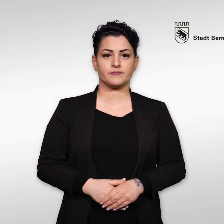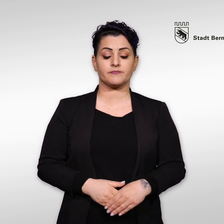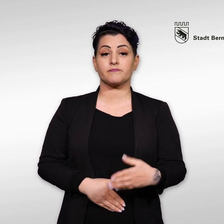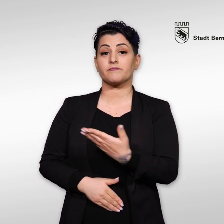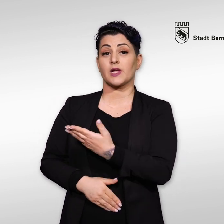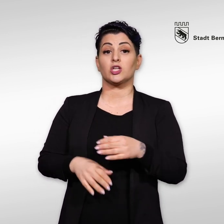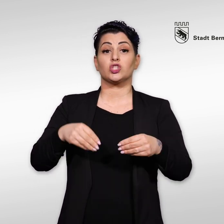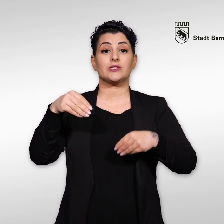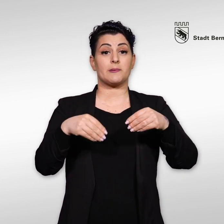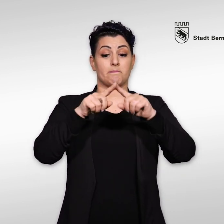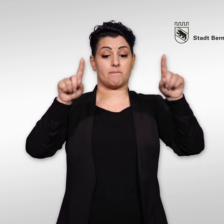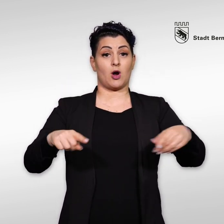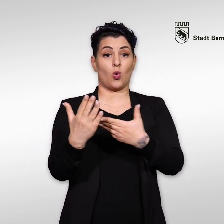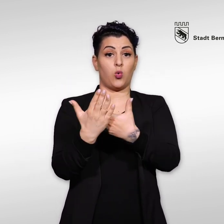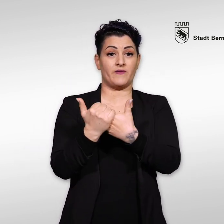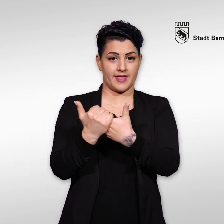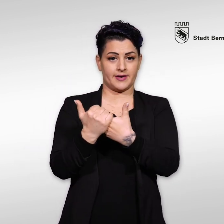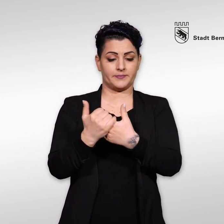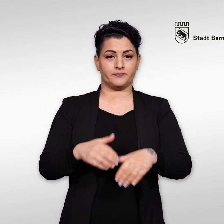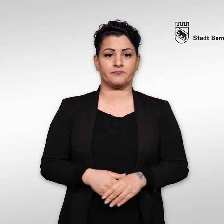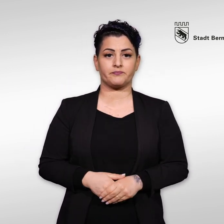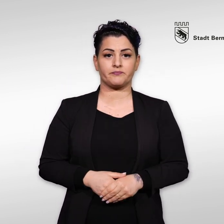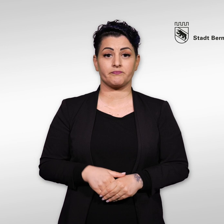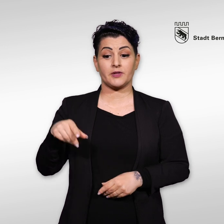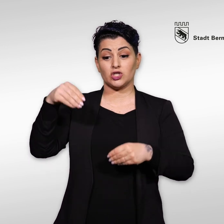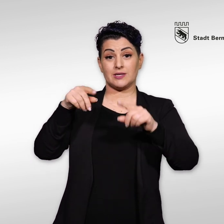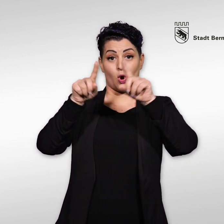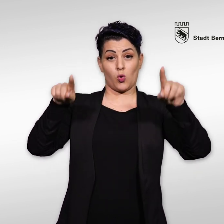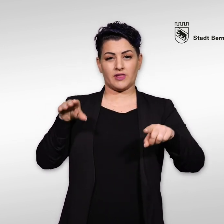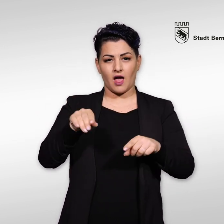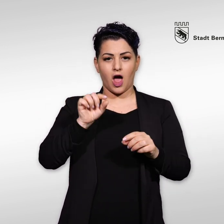Das Stimmkuvert In das Stimmkuvert können Sie Ihren Stimmzettel legen.